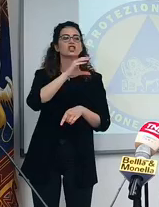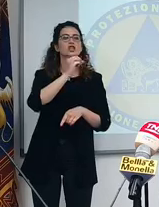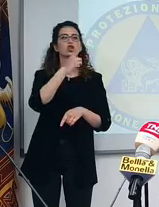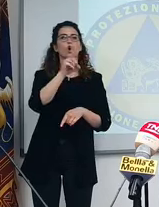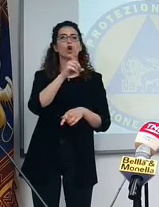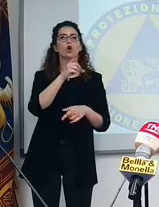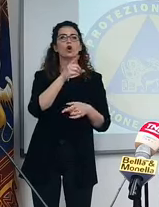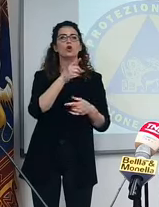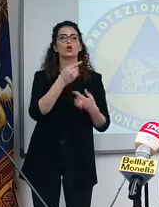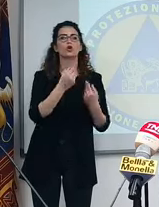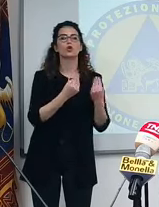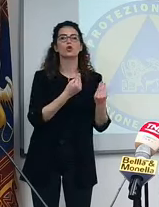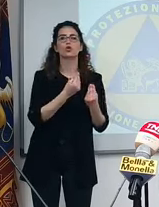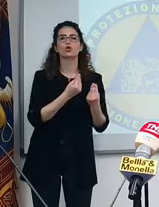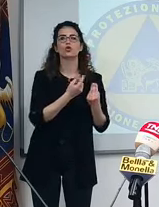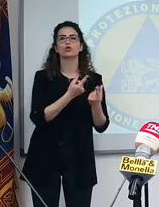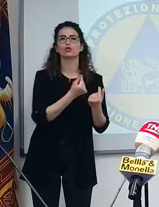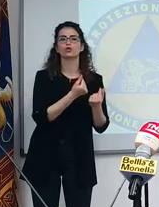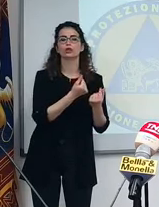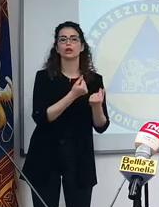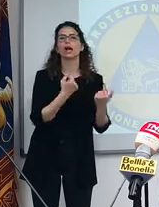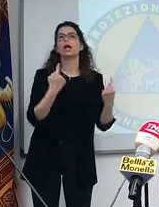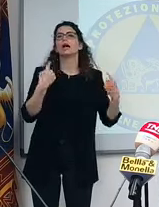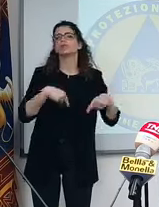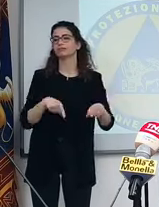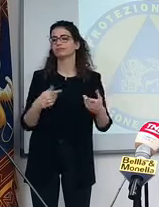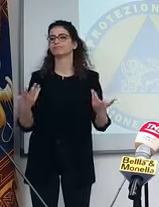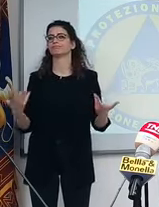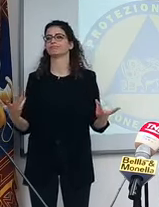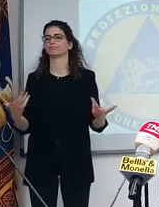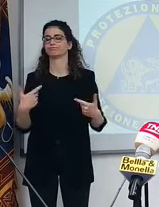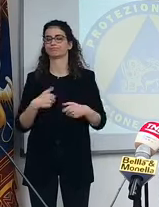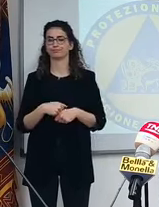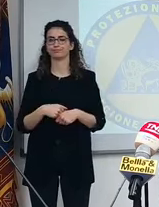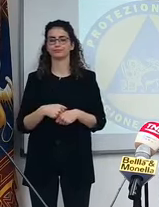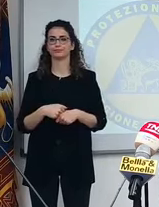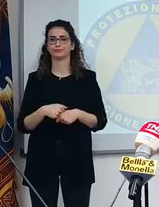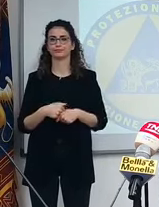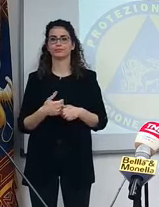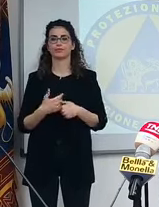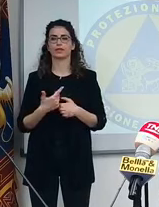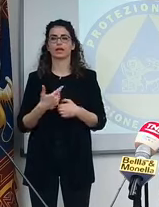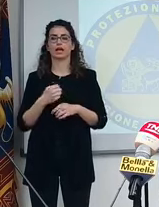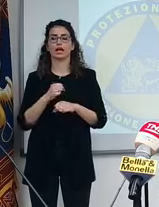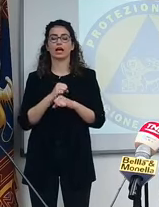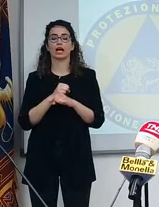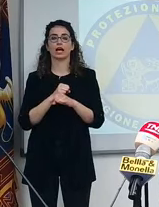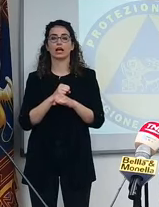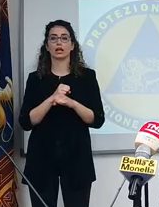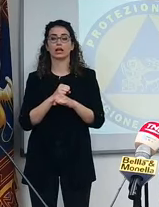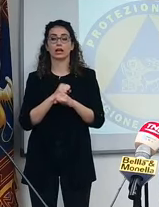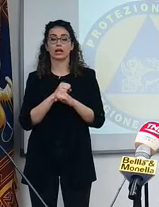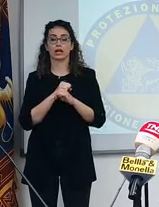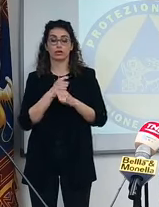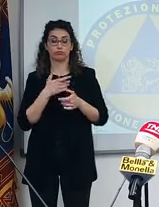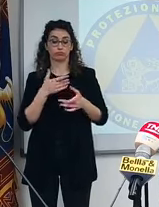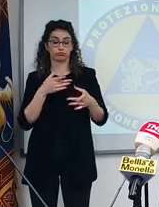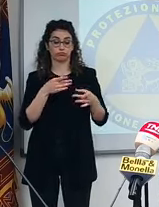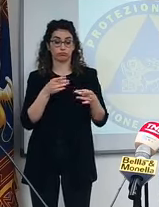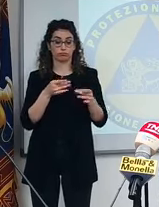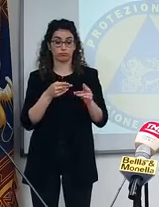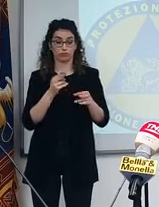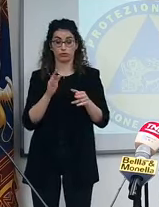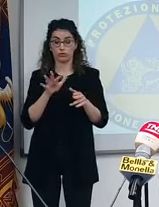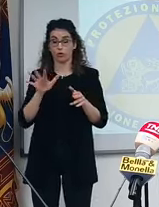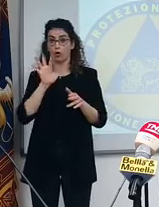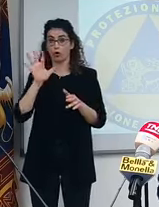comunque... Ma sul casino, anche lì, casino, penso non abbia condizioni di trasmissione maggiori di altre